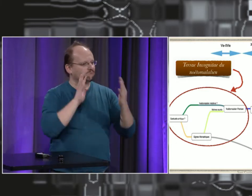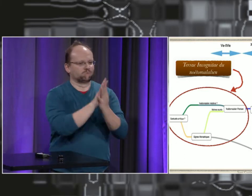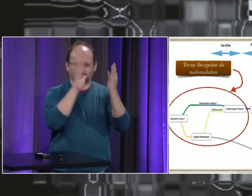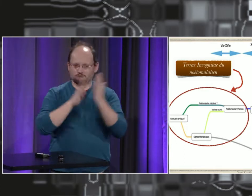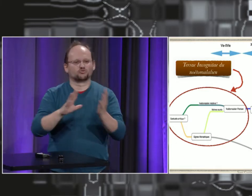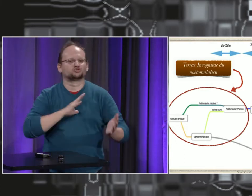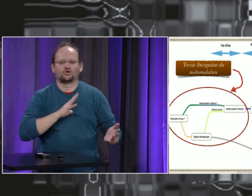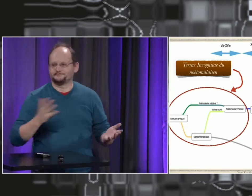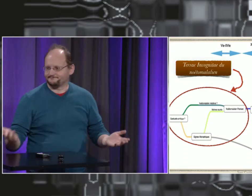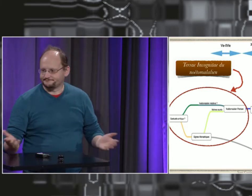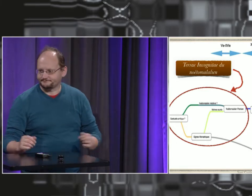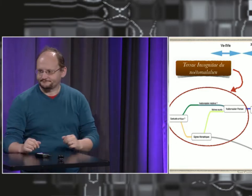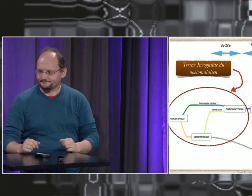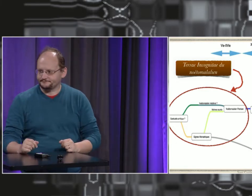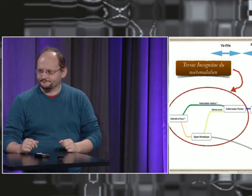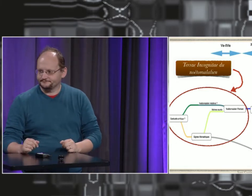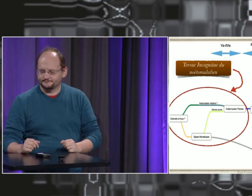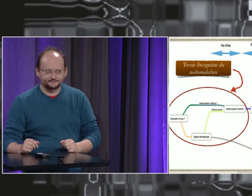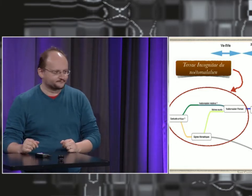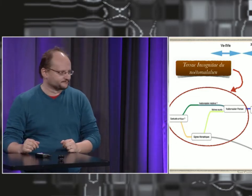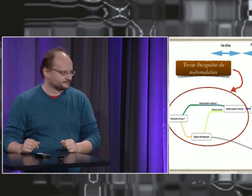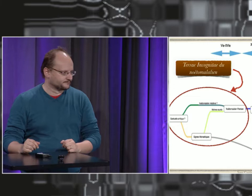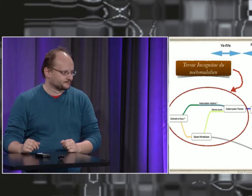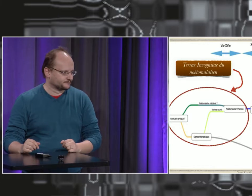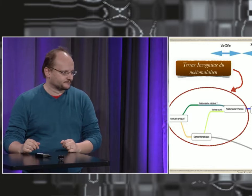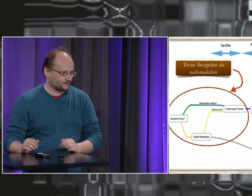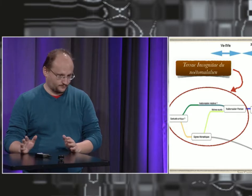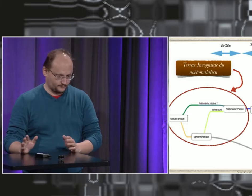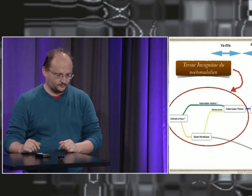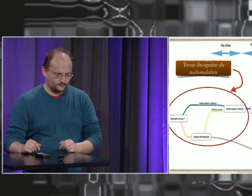isolés. Ils côtoyaient d'autres personnes. Et ils se côtoyaient entre eux.